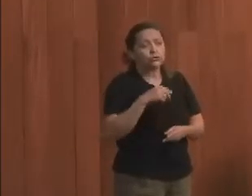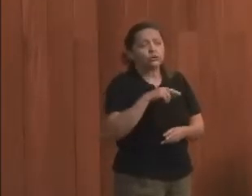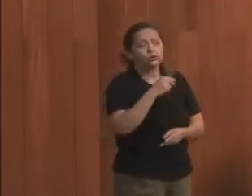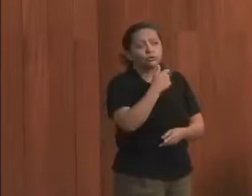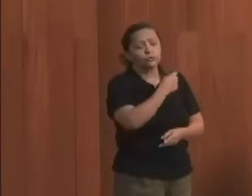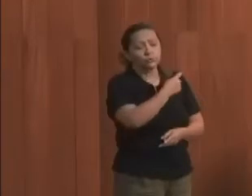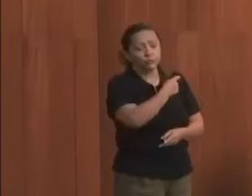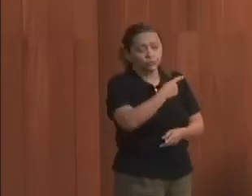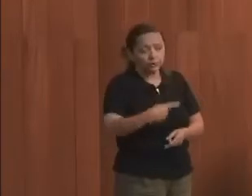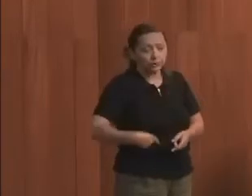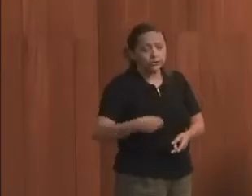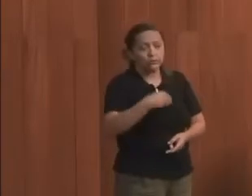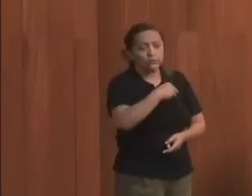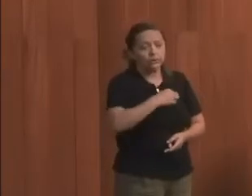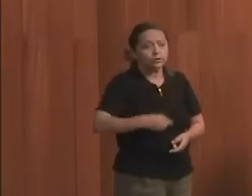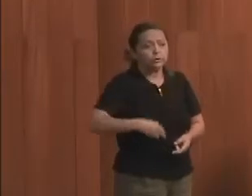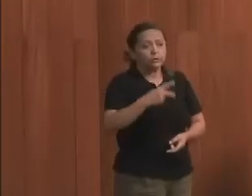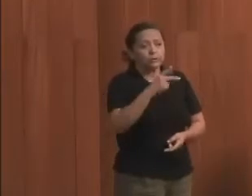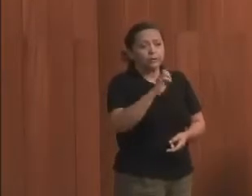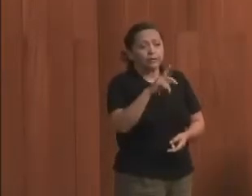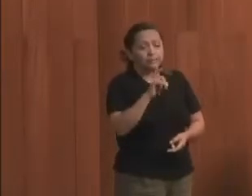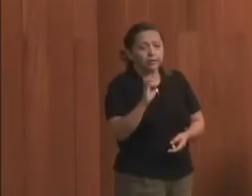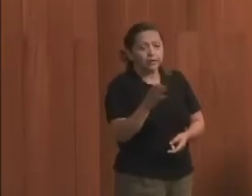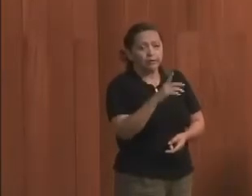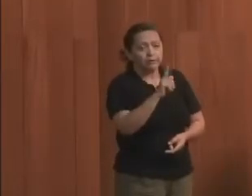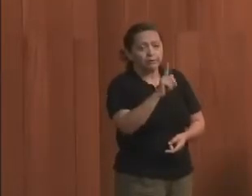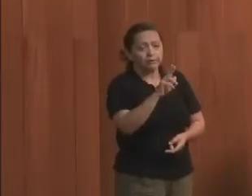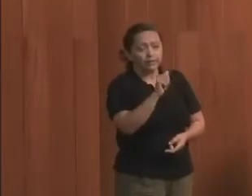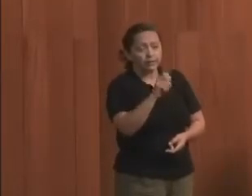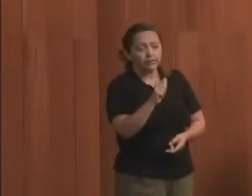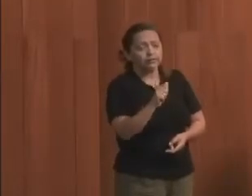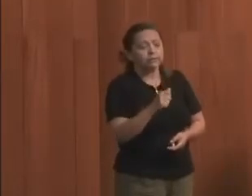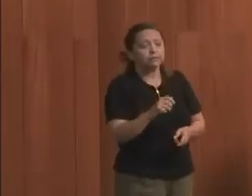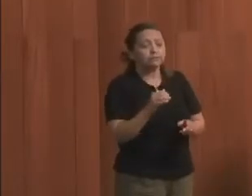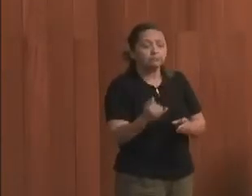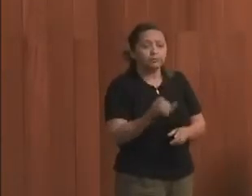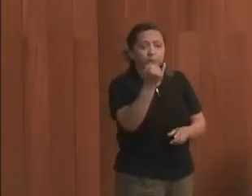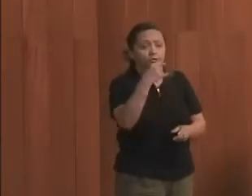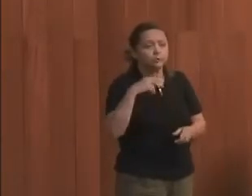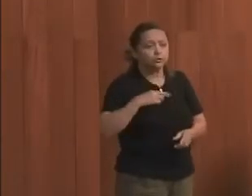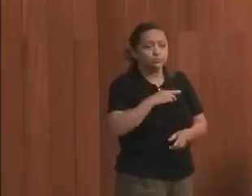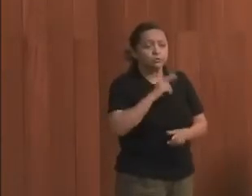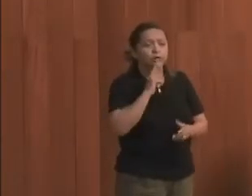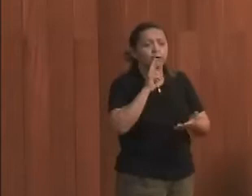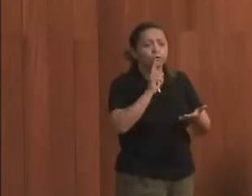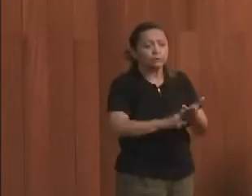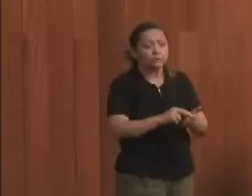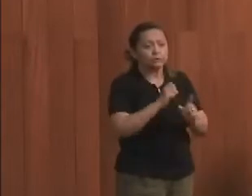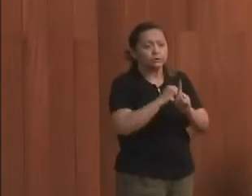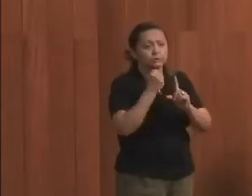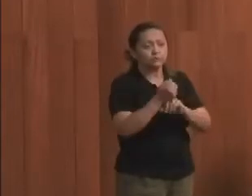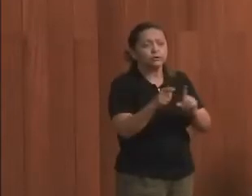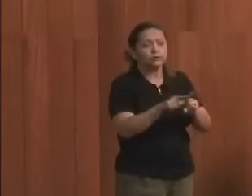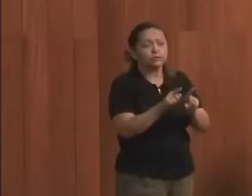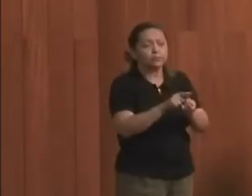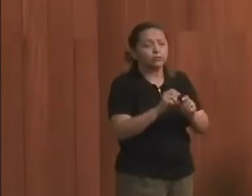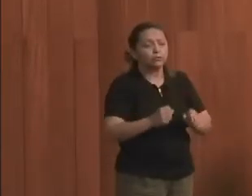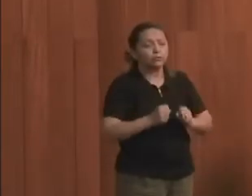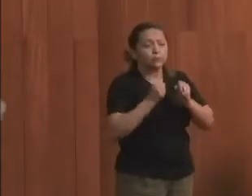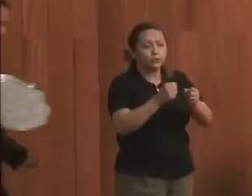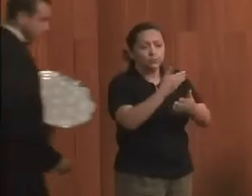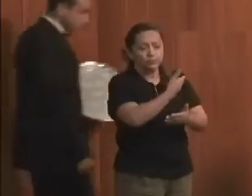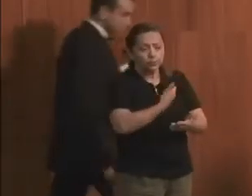Vargas, o ministro de Direitos Humanos, e mostra a importância do Ministério Público ser reconhecido pela sociedade civil e também pelo poder